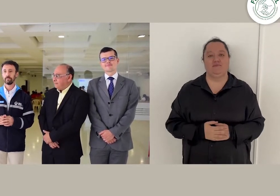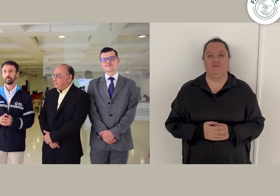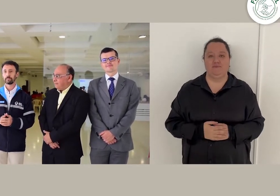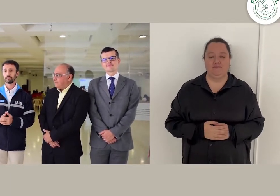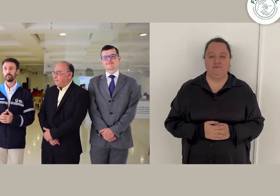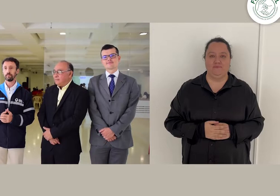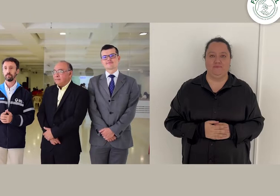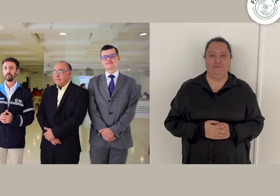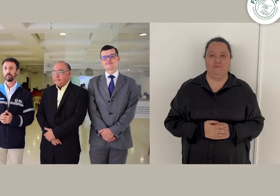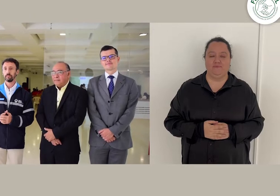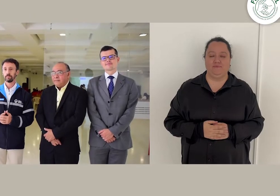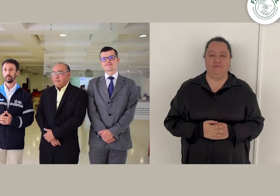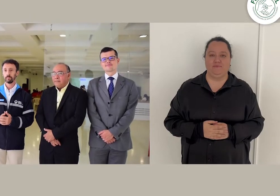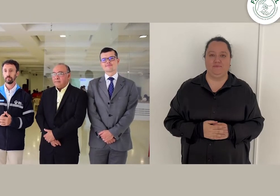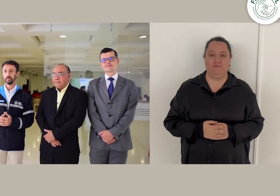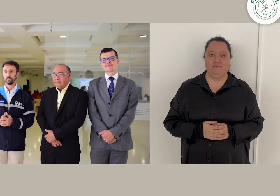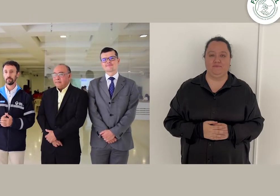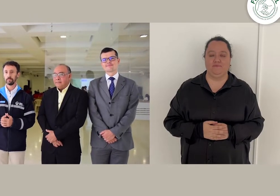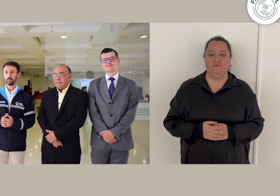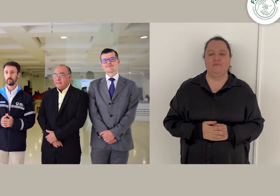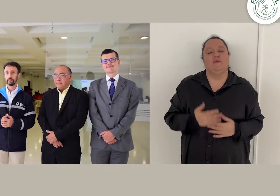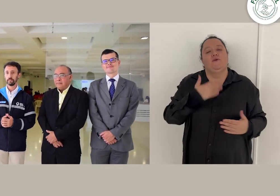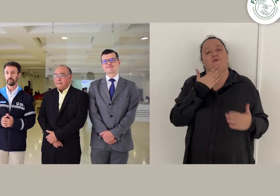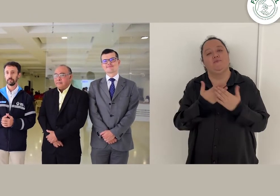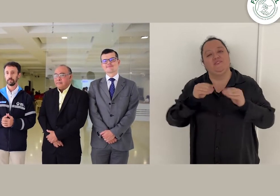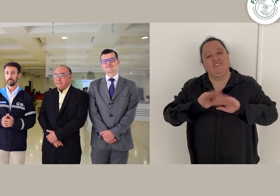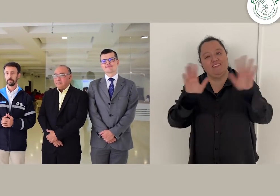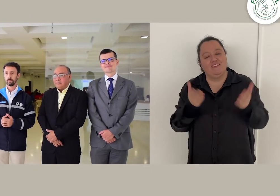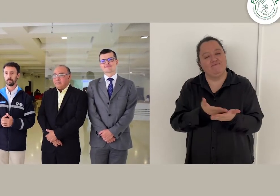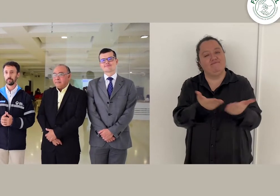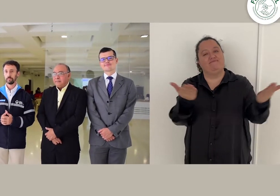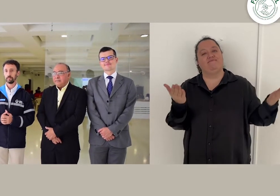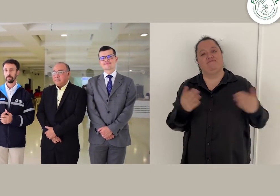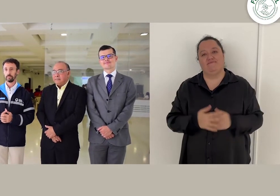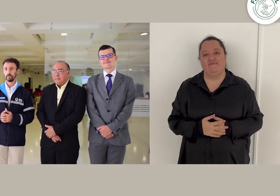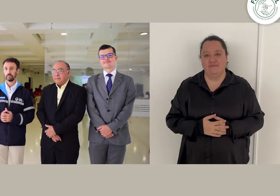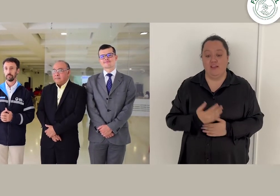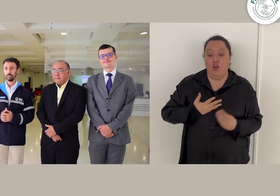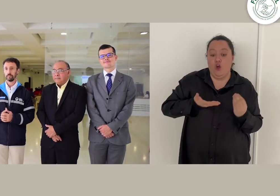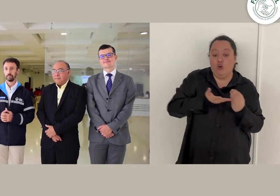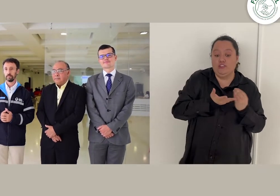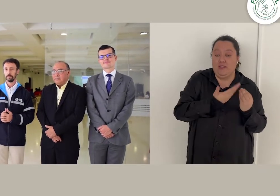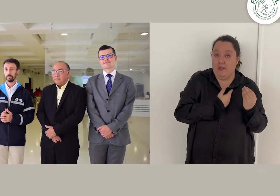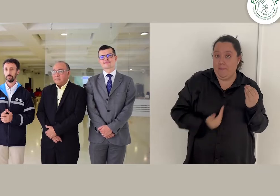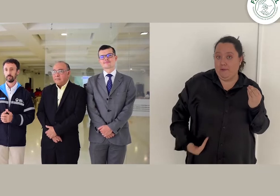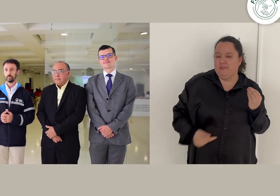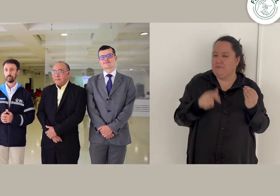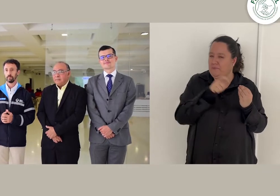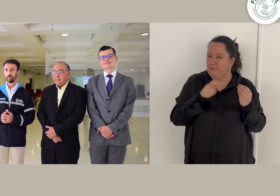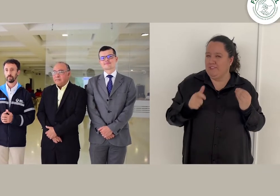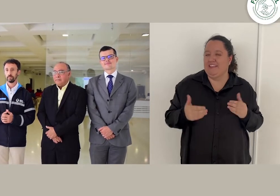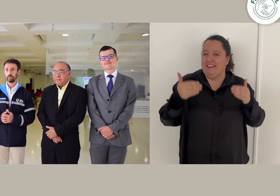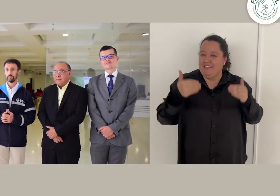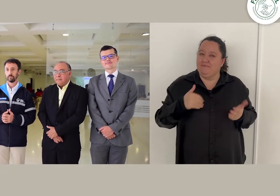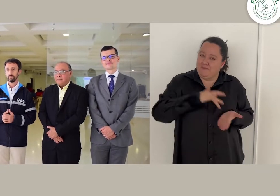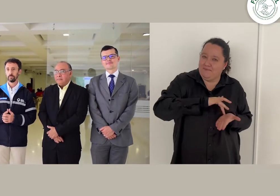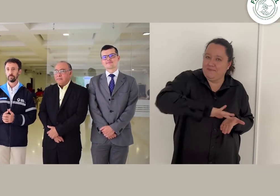Bueno, pues muy buenos días a todos. Para nosotros, desde la Consejería Presidencial, para la participación de las personas con discapacidad,